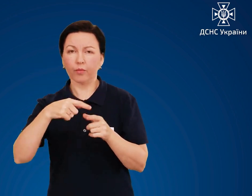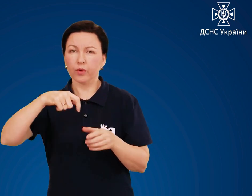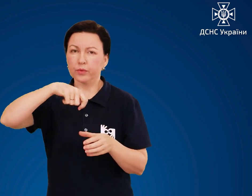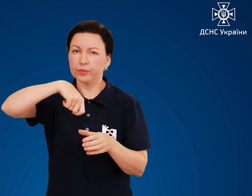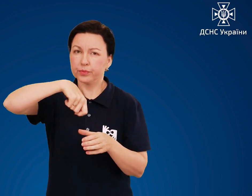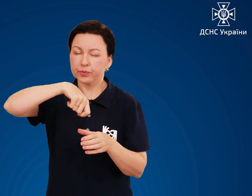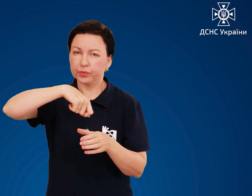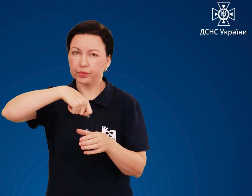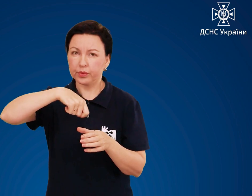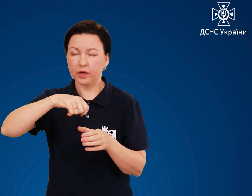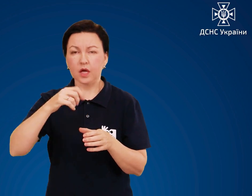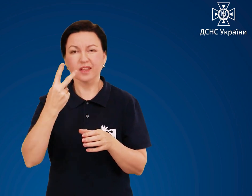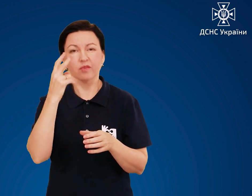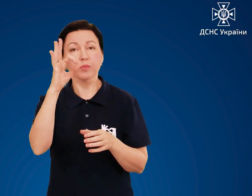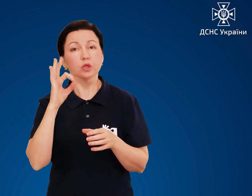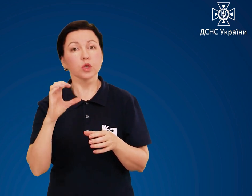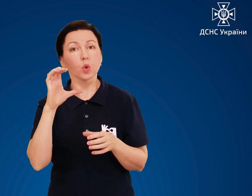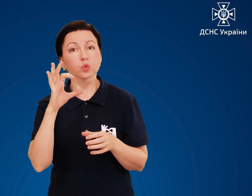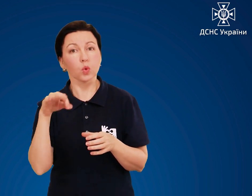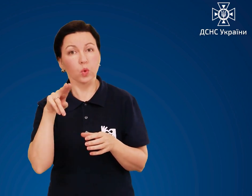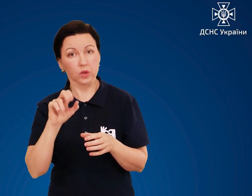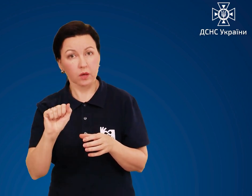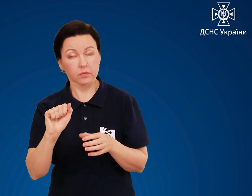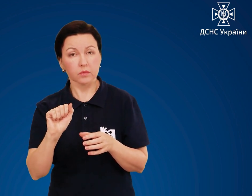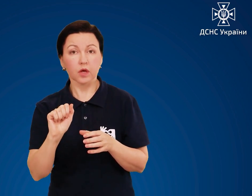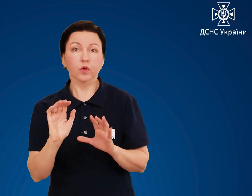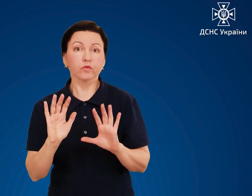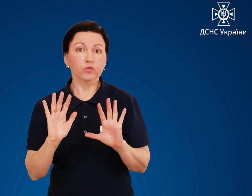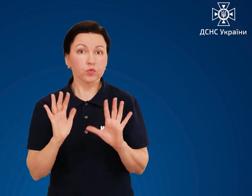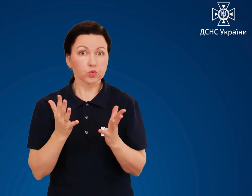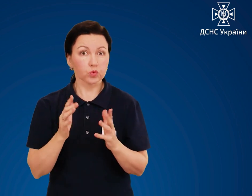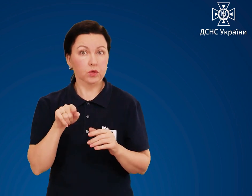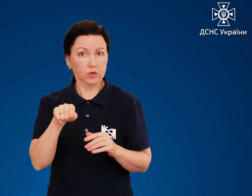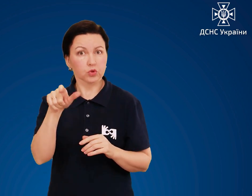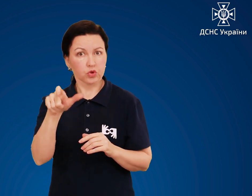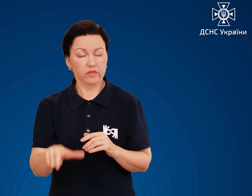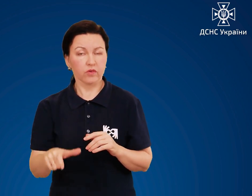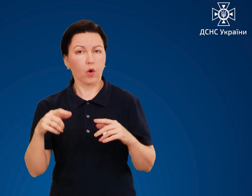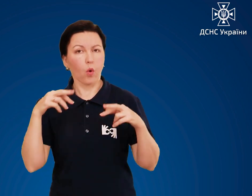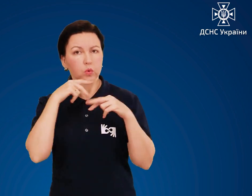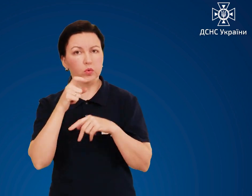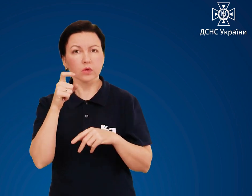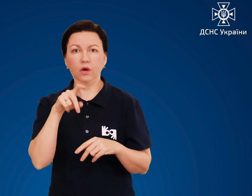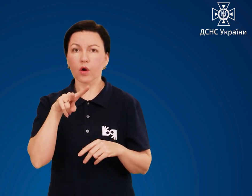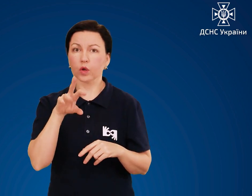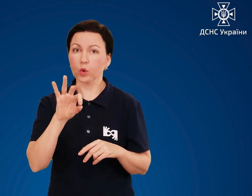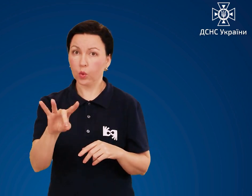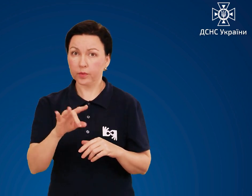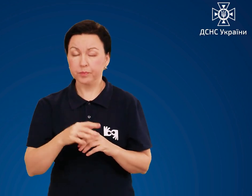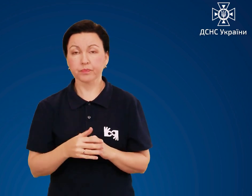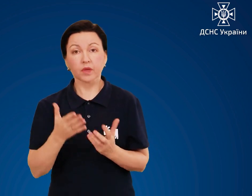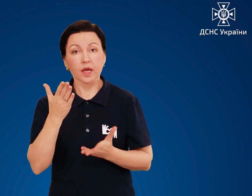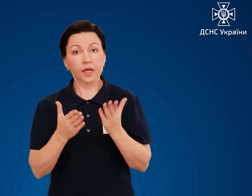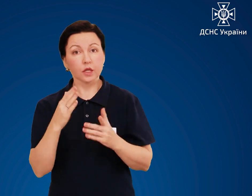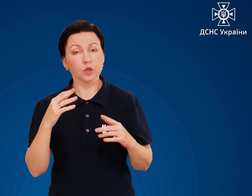% розчином питної соди у випадку отруєння хлором. А у разі отруєння